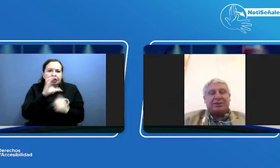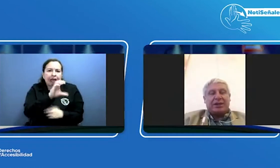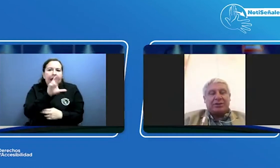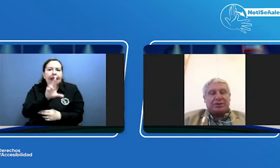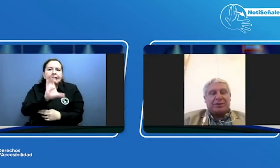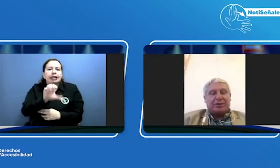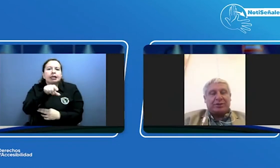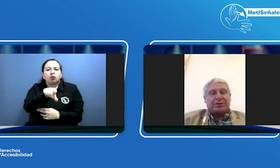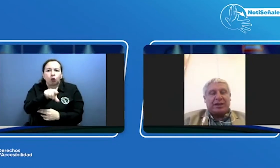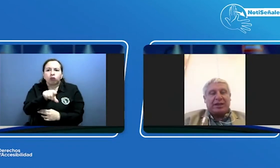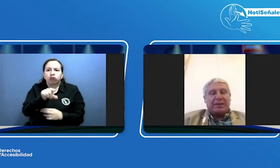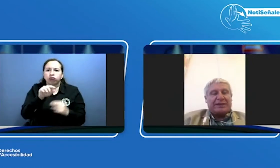de Reconocimiento de Conductores del país